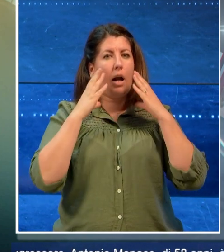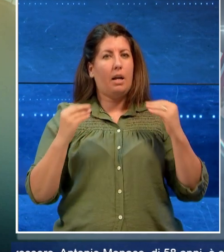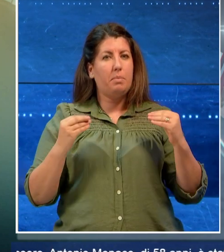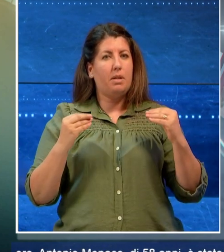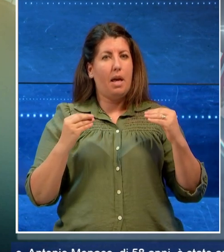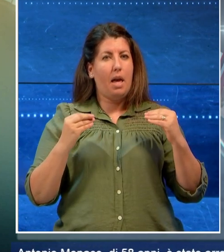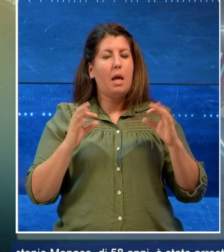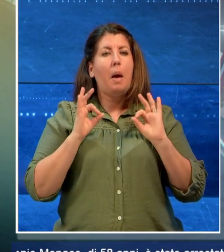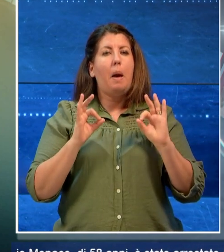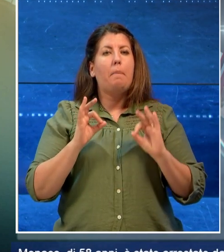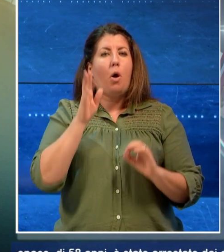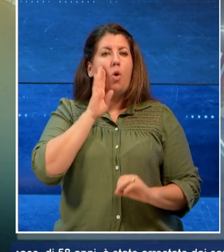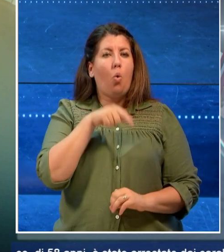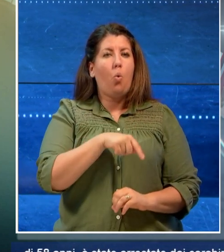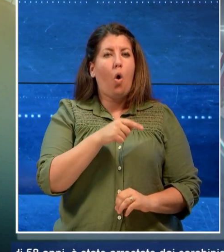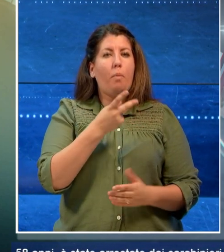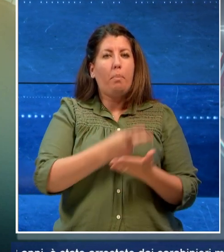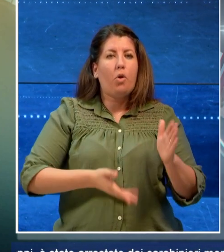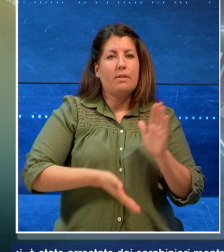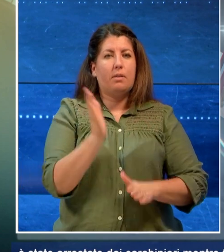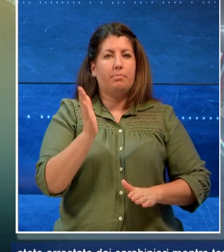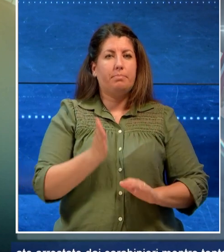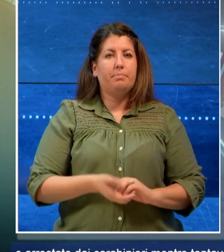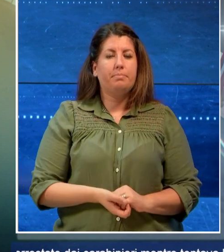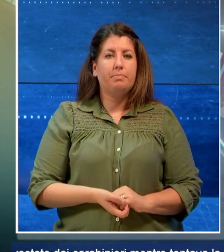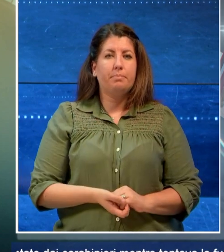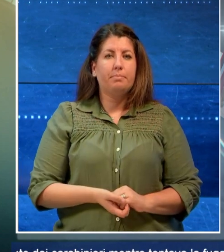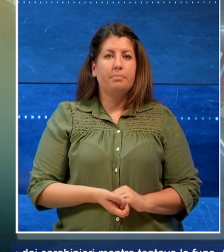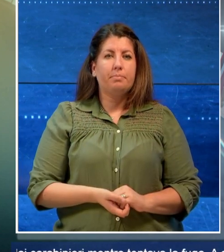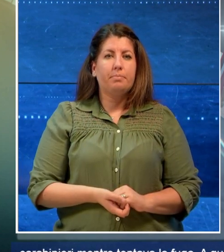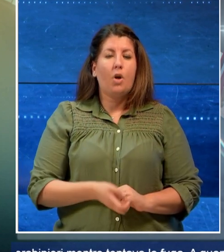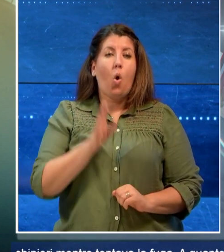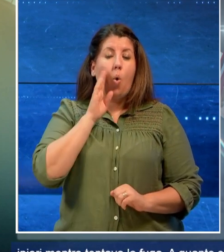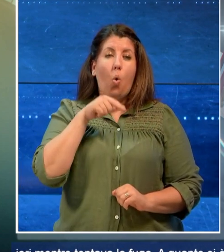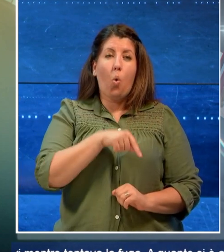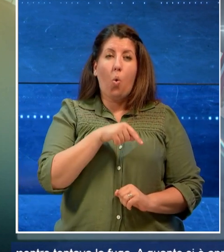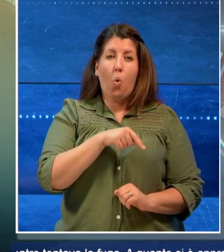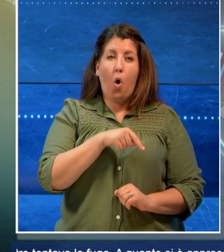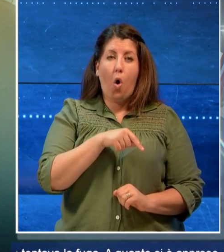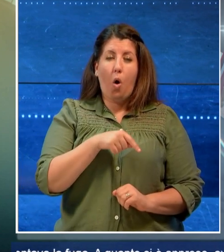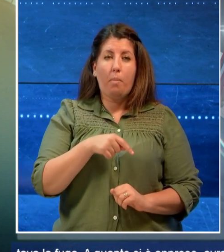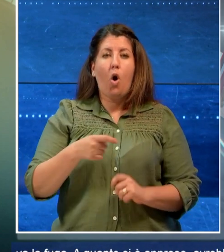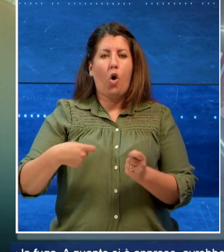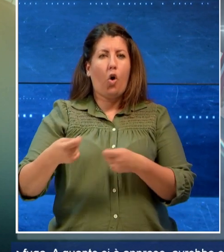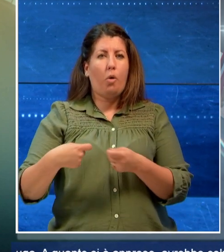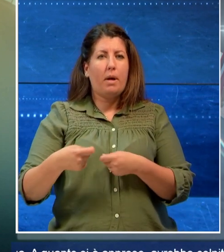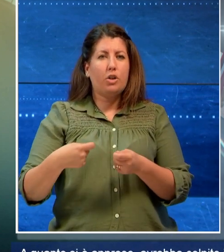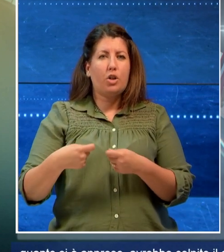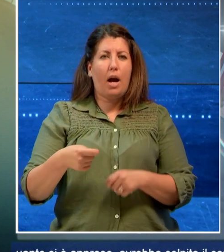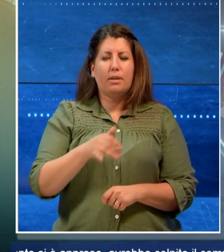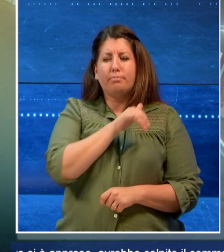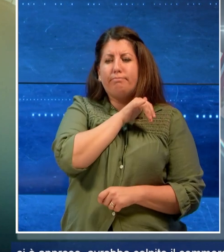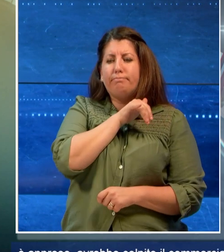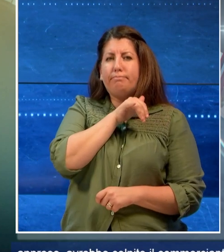mentre tentava la fuga. A quanto si è preso avrebbe colpito il commerciante con un fendente